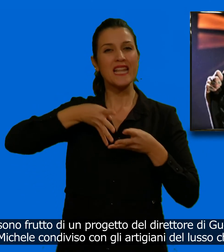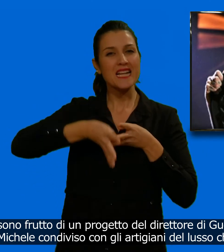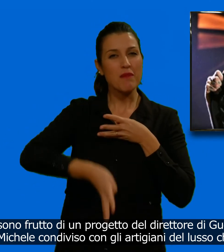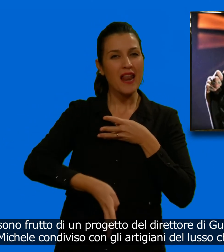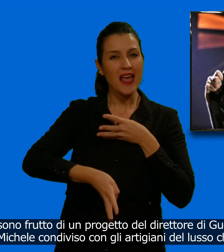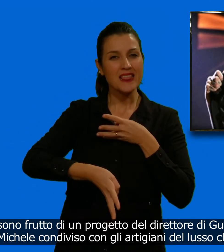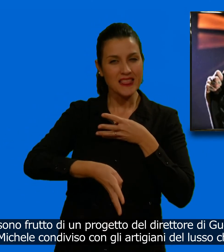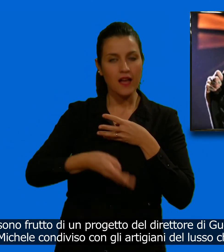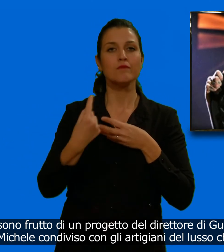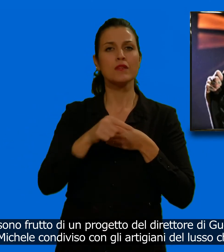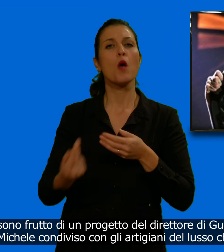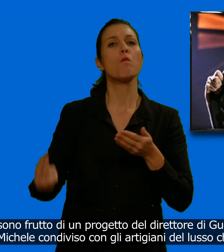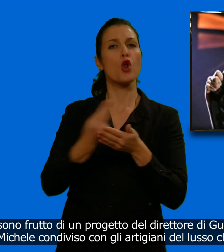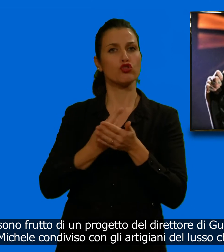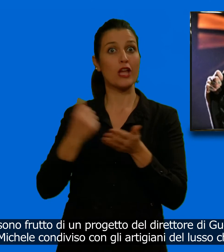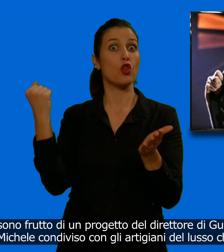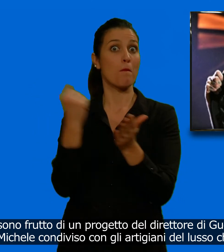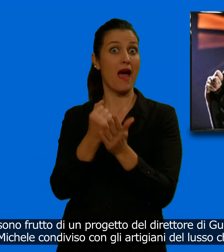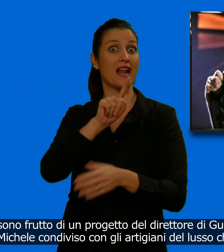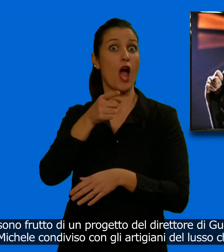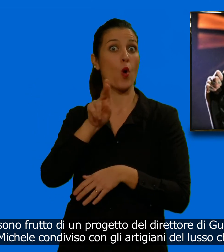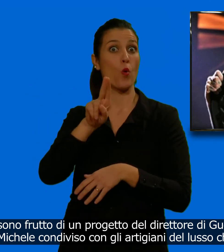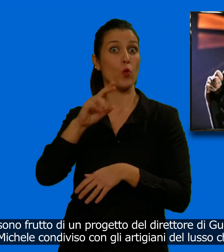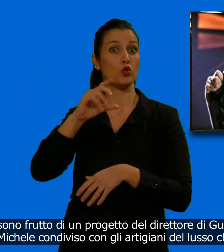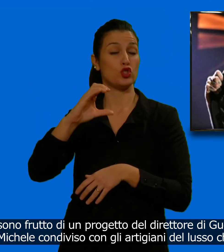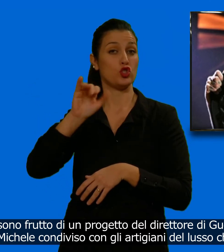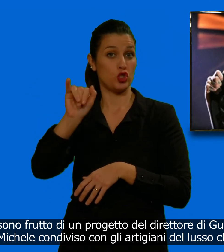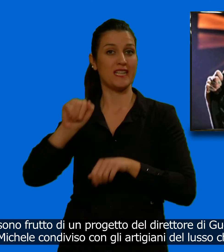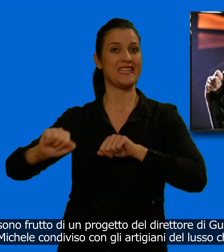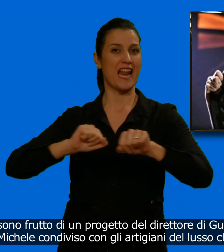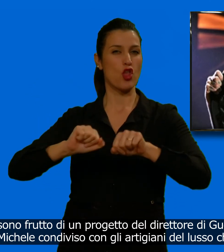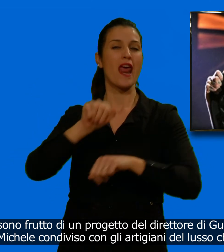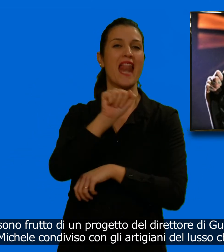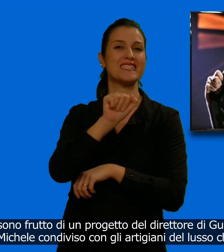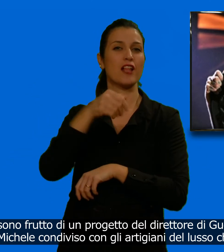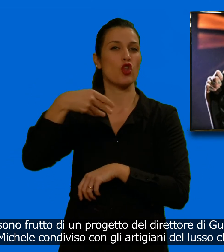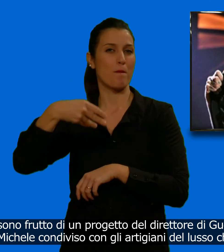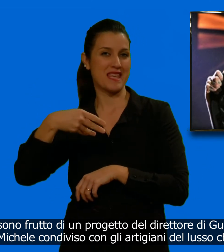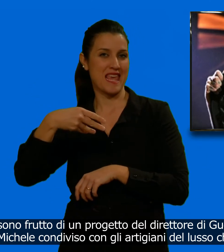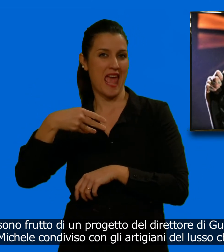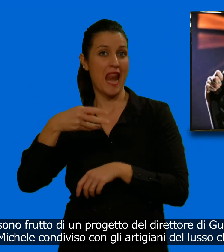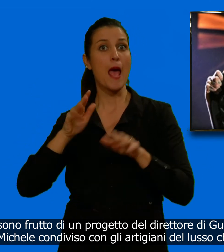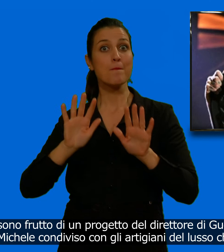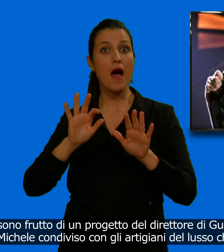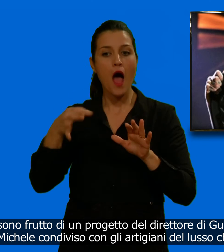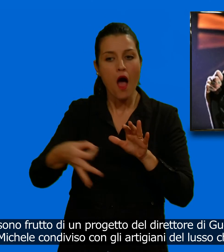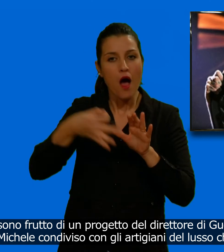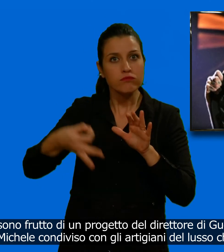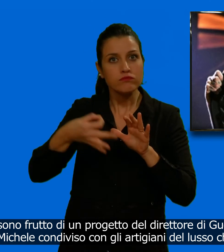direttore di Gucci, Alessandro Michele, condiviso con gli artigiani del lusso che operano